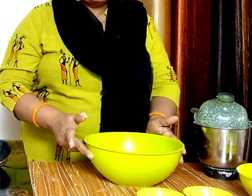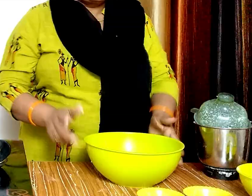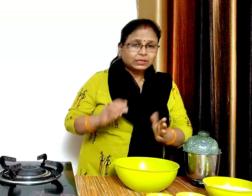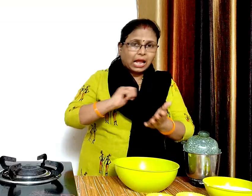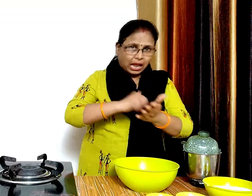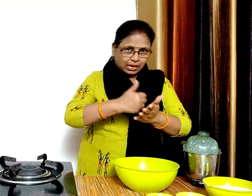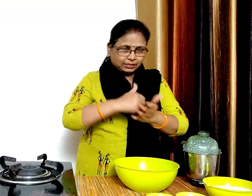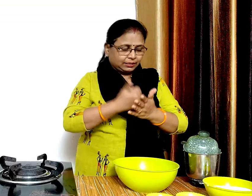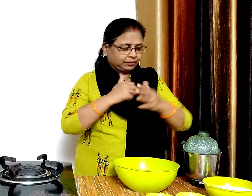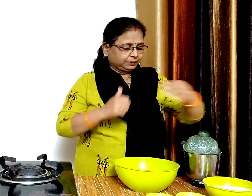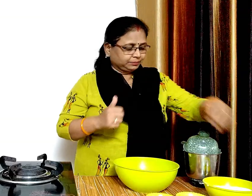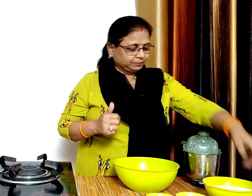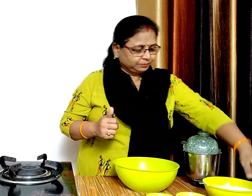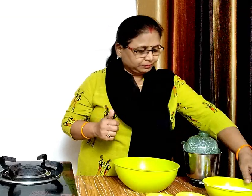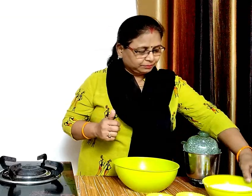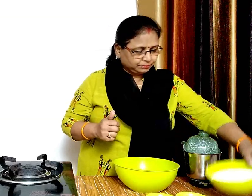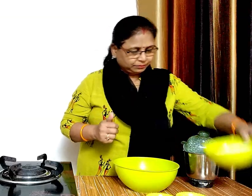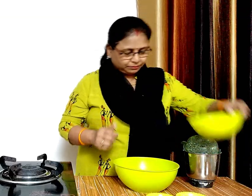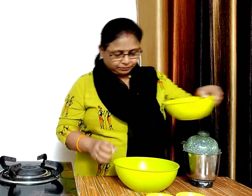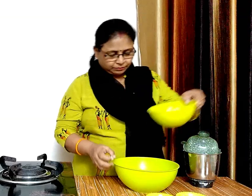इसके लिए बड़े बावल में एक कप आटा